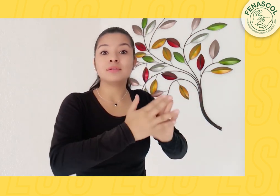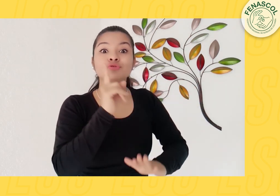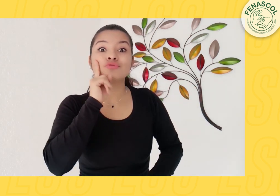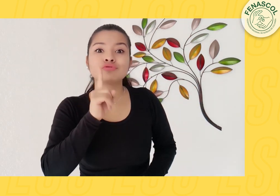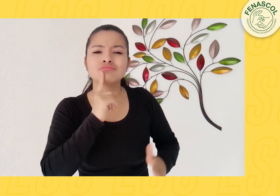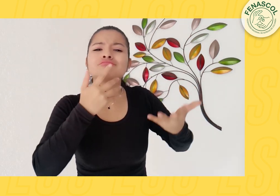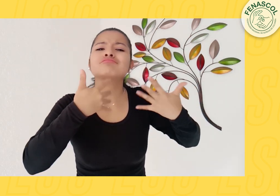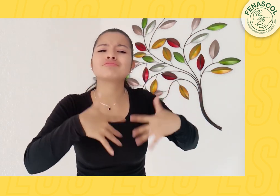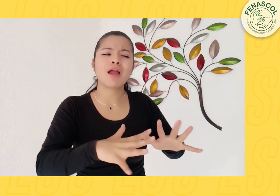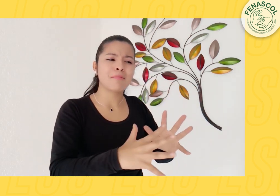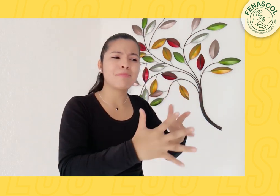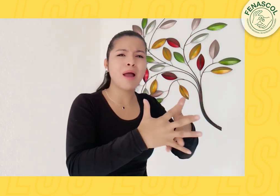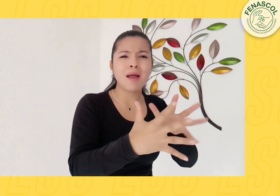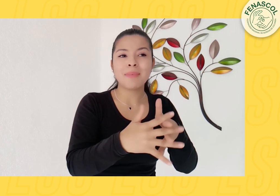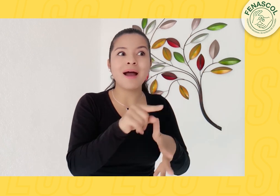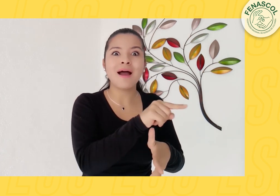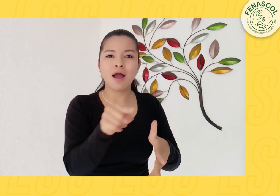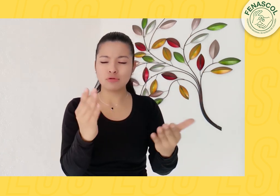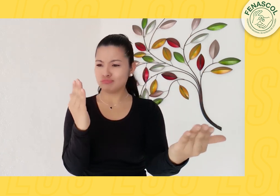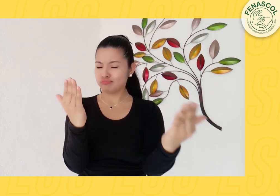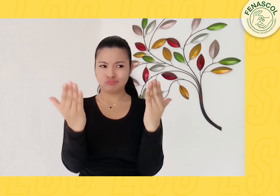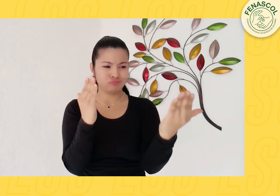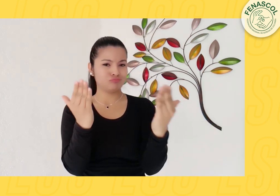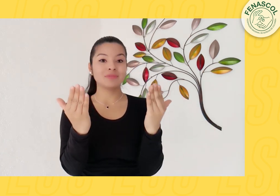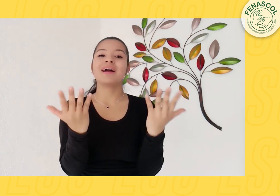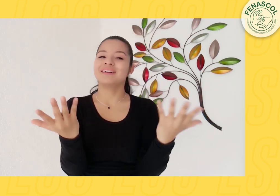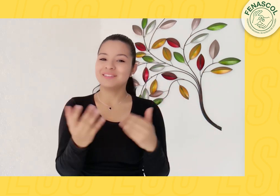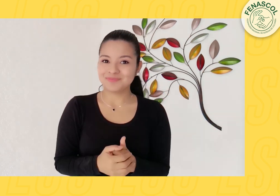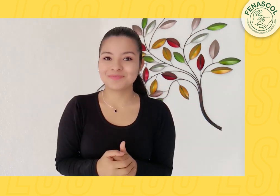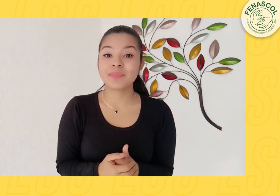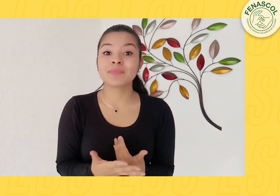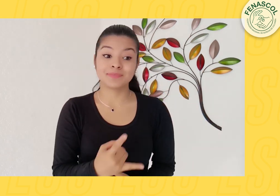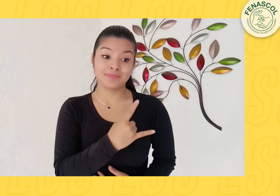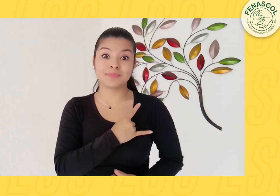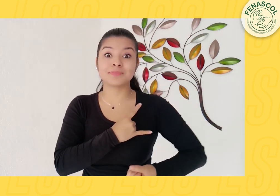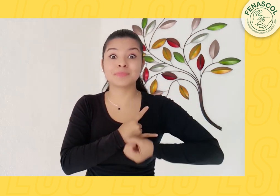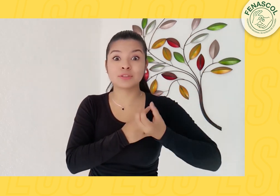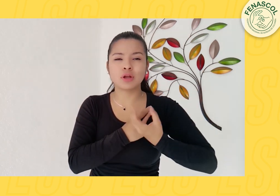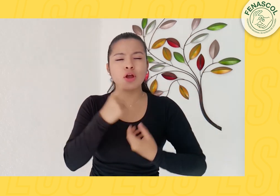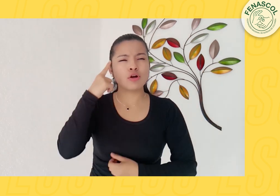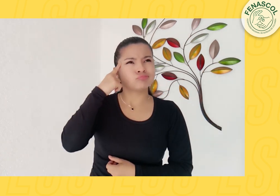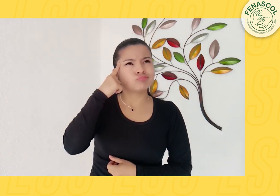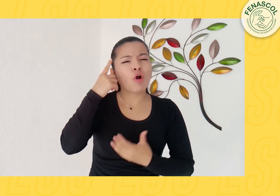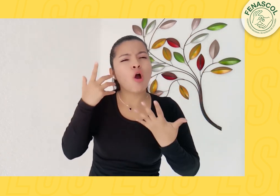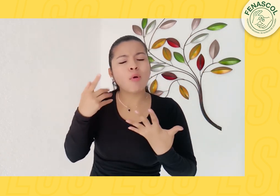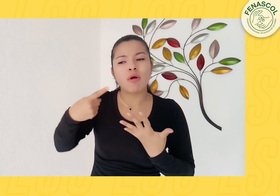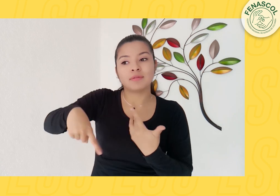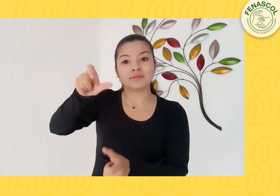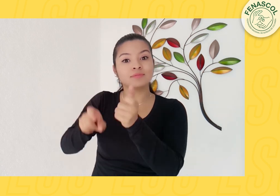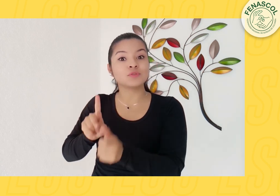nos contarán sus experiencias en la educación superior, con el fin de contrastar estas experiencias del pasado y las actuales.